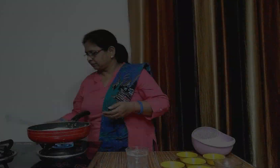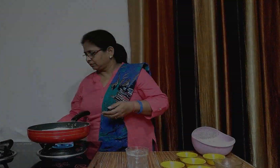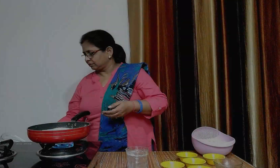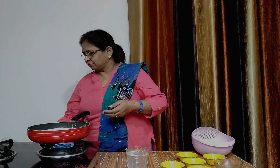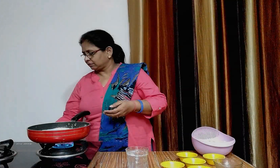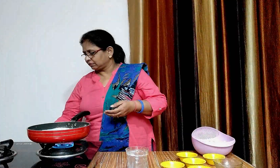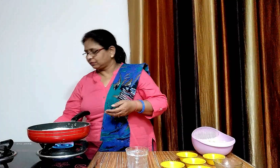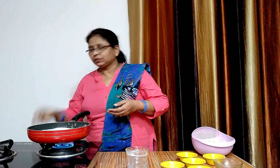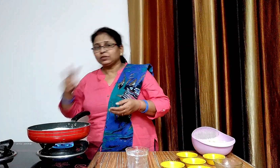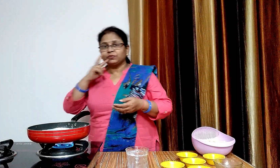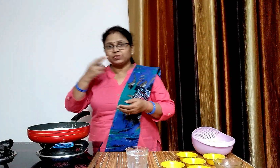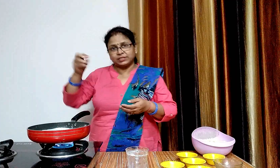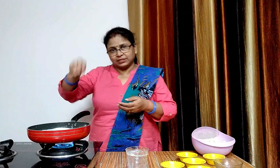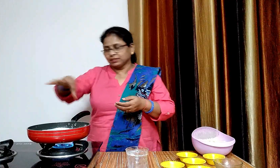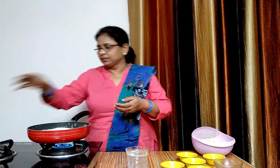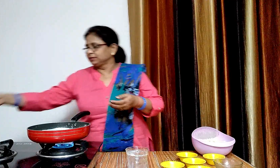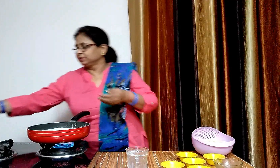अब इसमें फ्राइड वेजिटेबल्स जा लेंगे